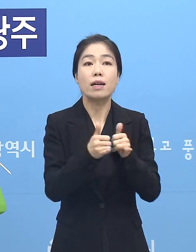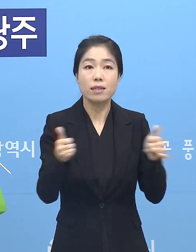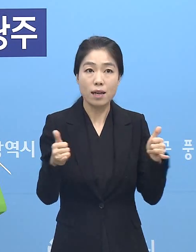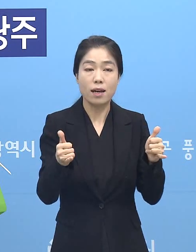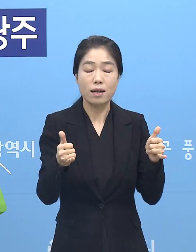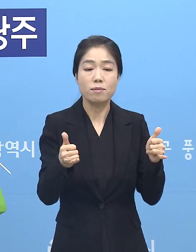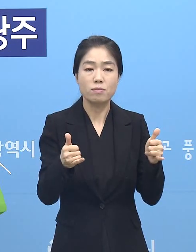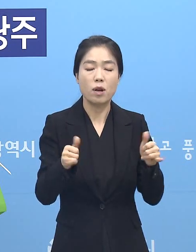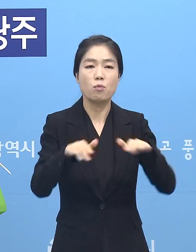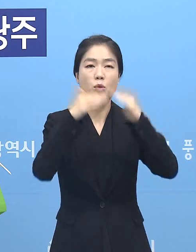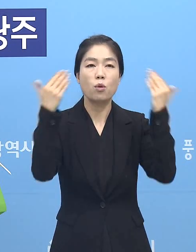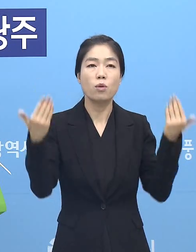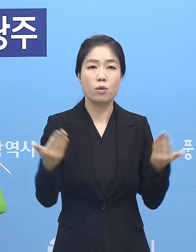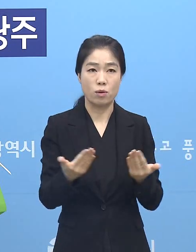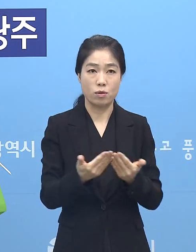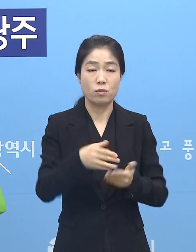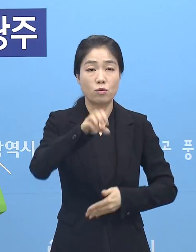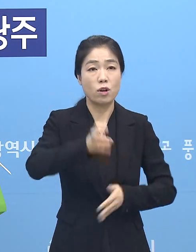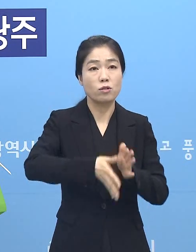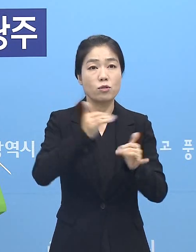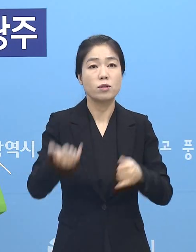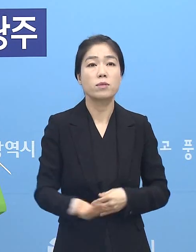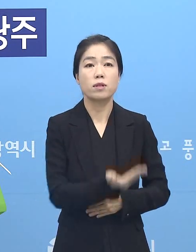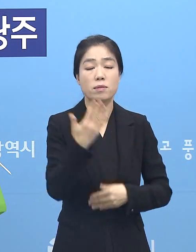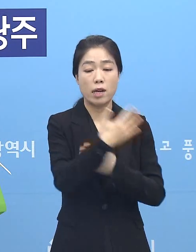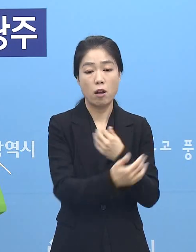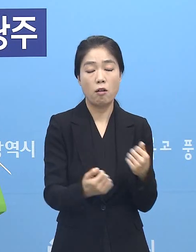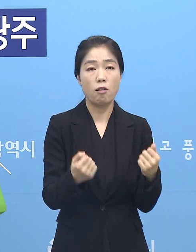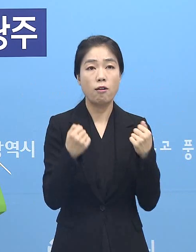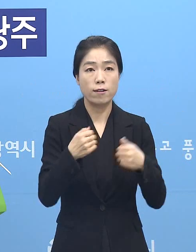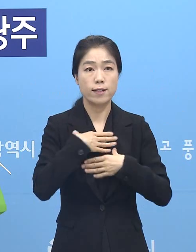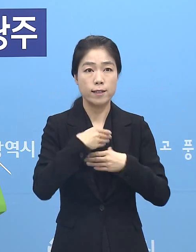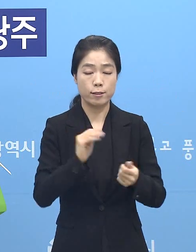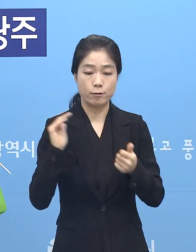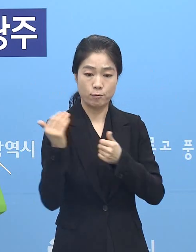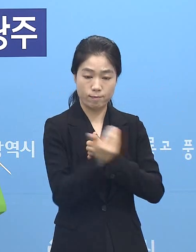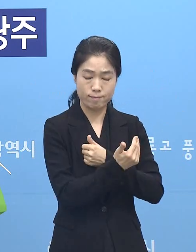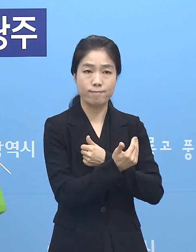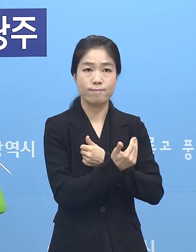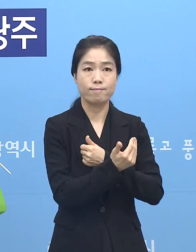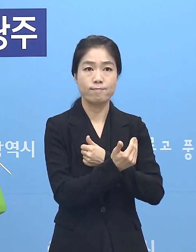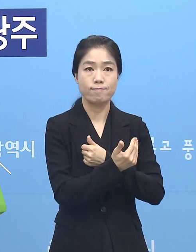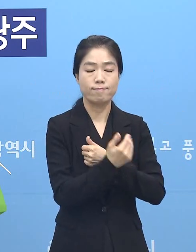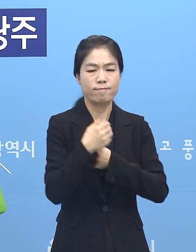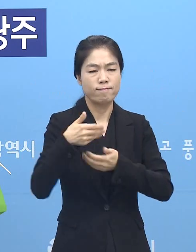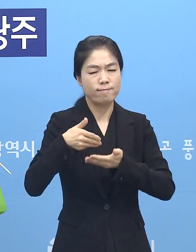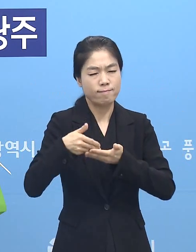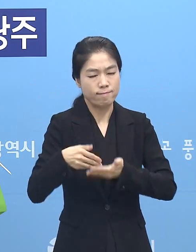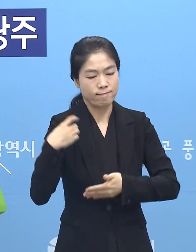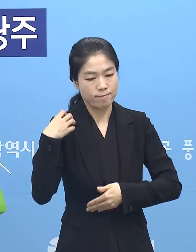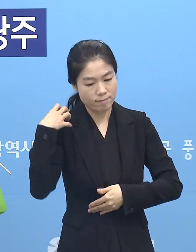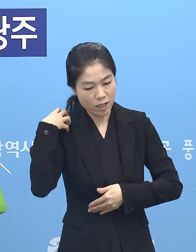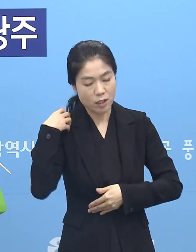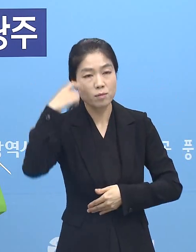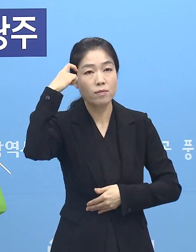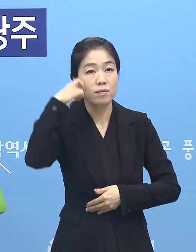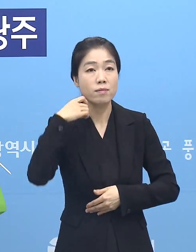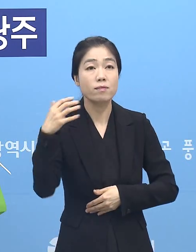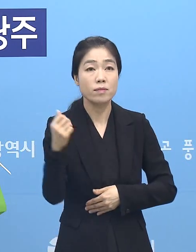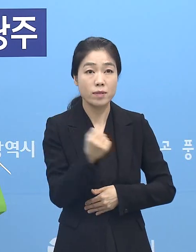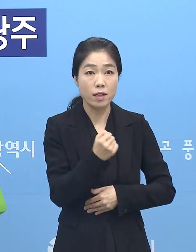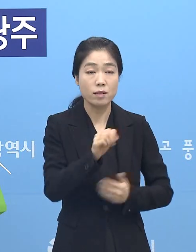의료인 모두가 광주시민들의 건강과 안전을 지키고 있다는 무거운 책임감을 절감하고